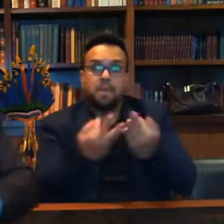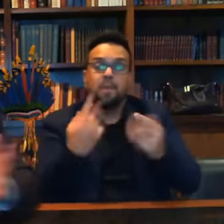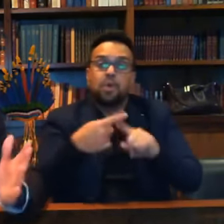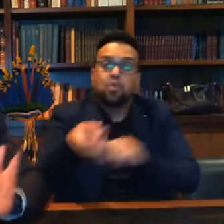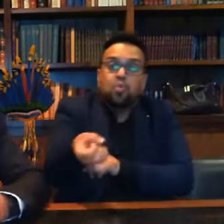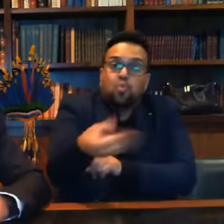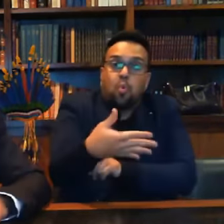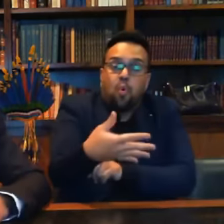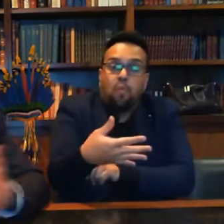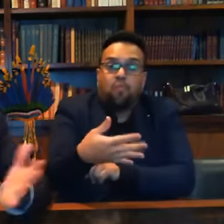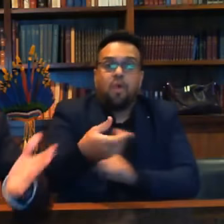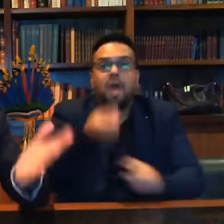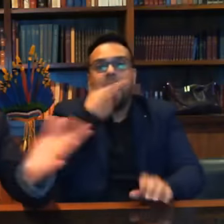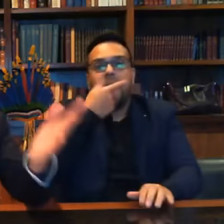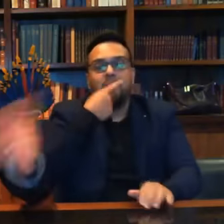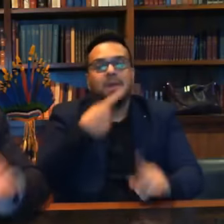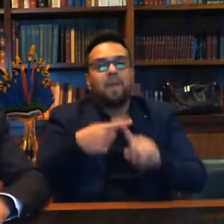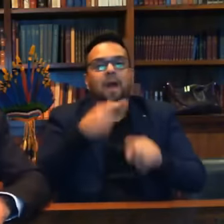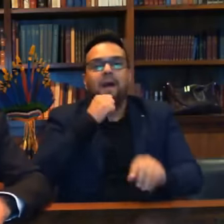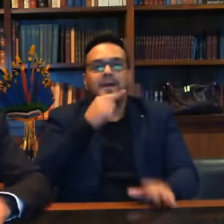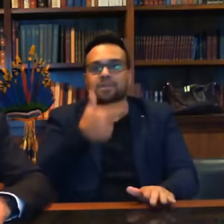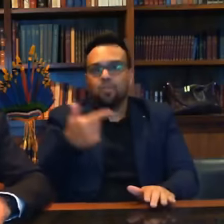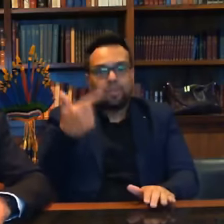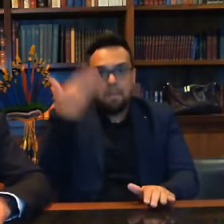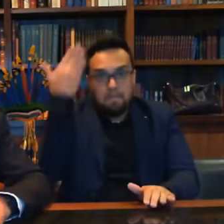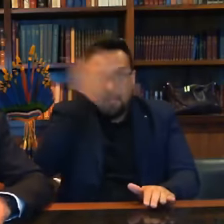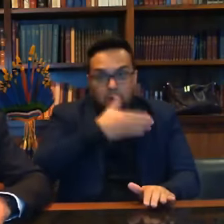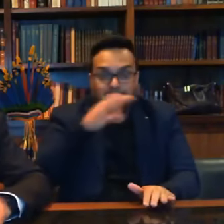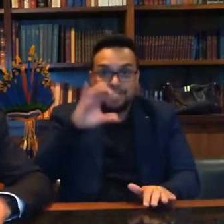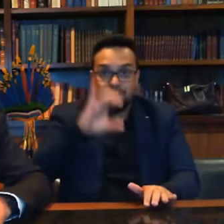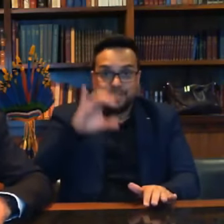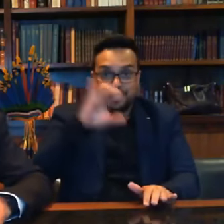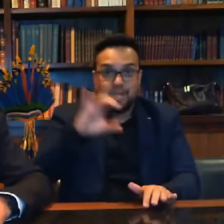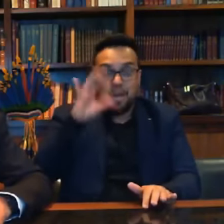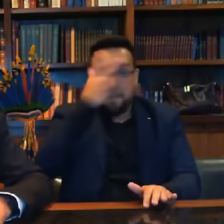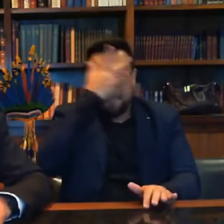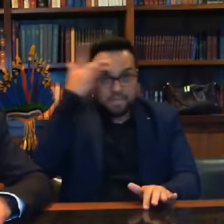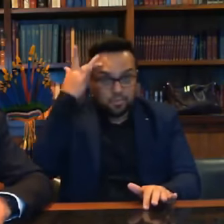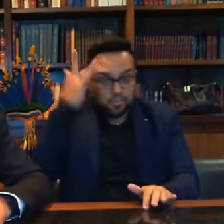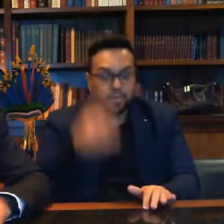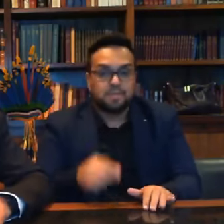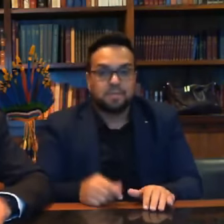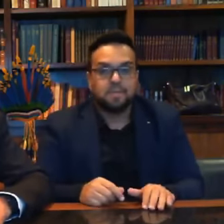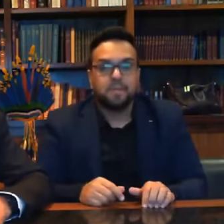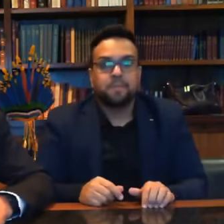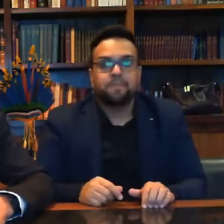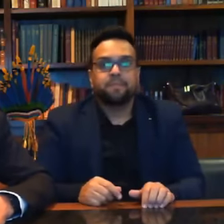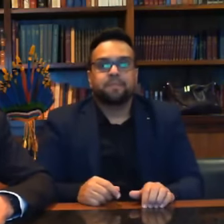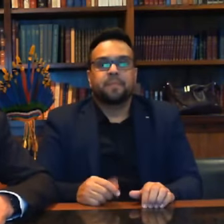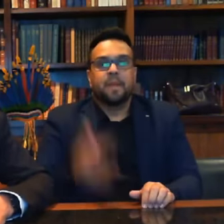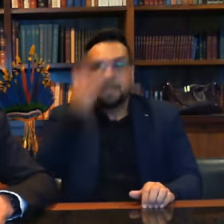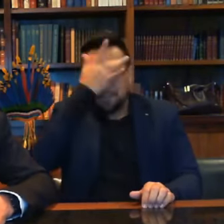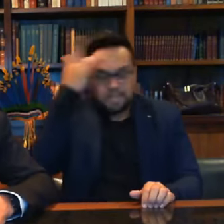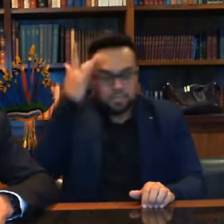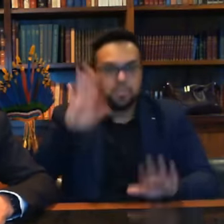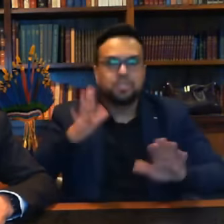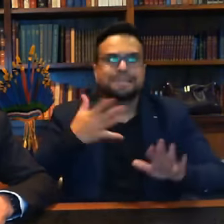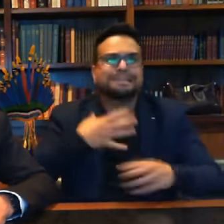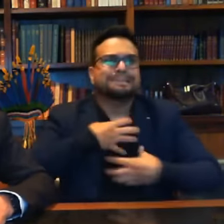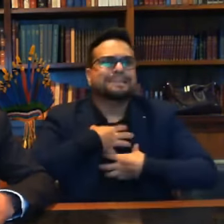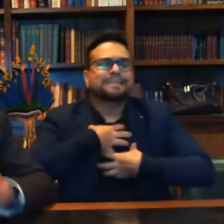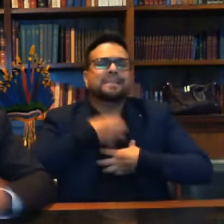que não está na praça, que não tem comprovação científica, que pessoas que estão em estado grave ou até